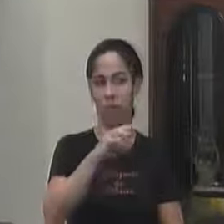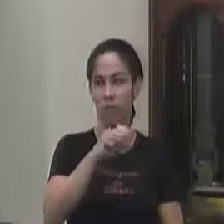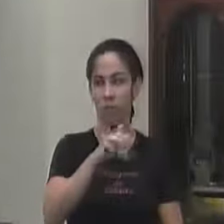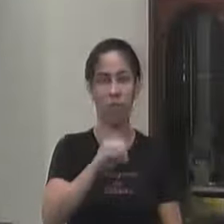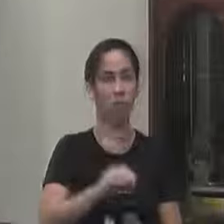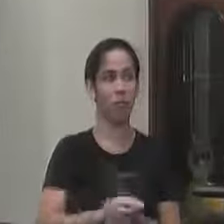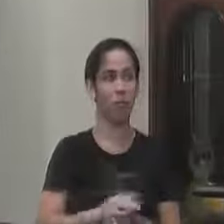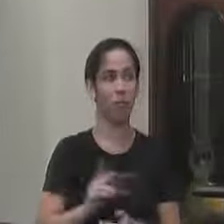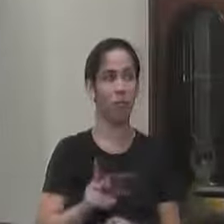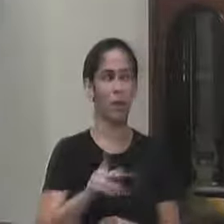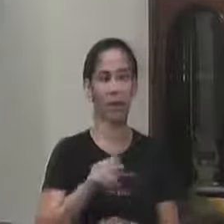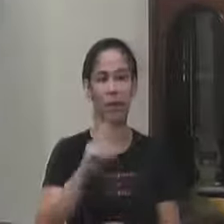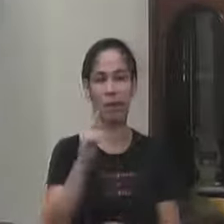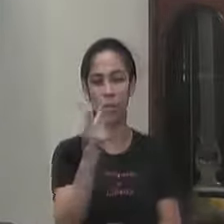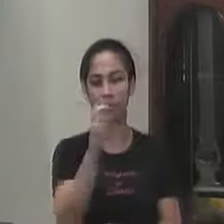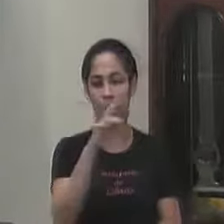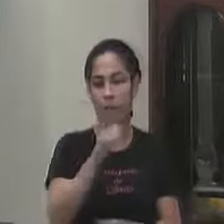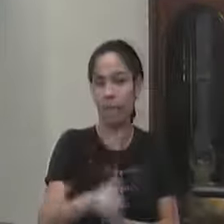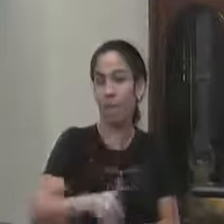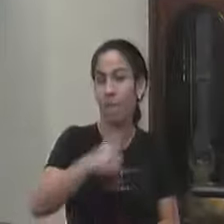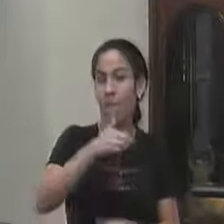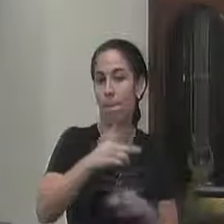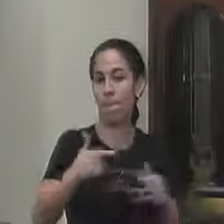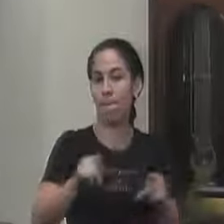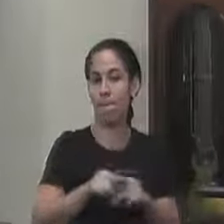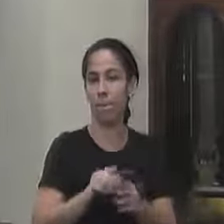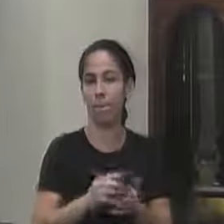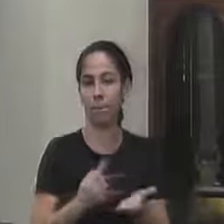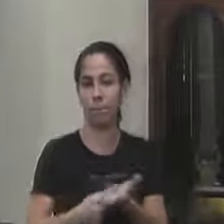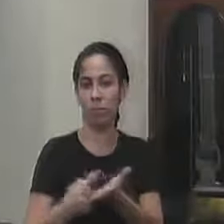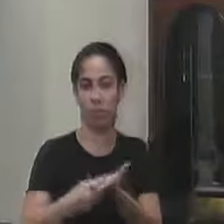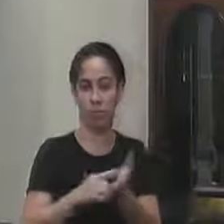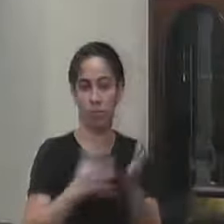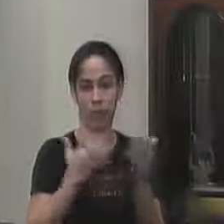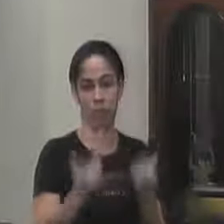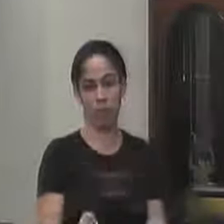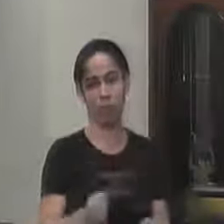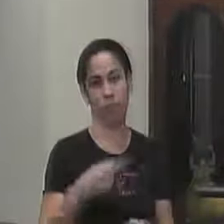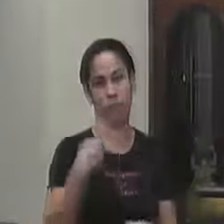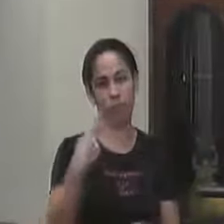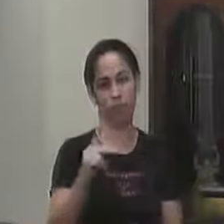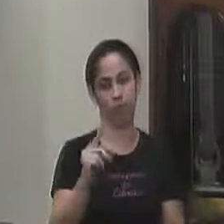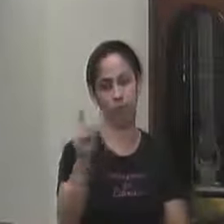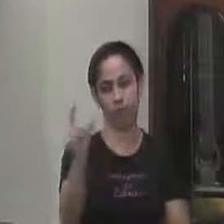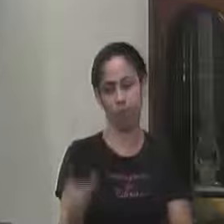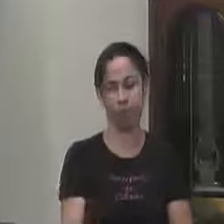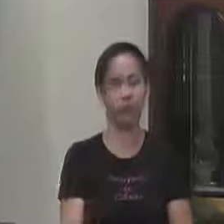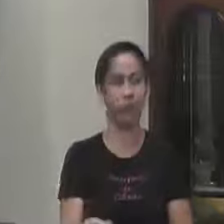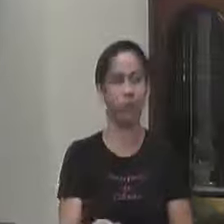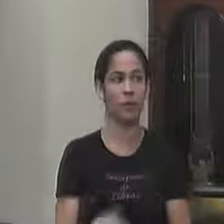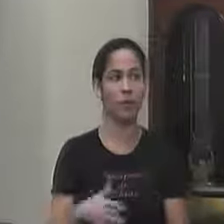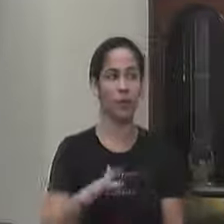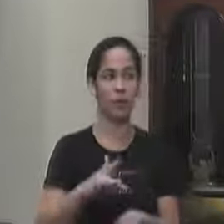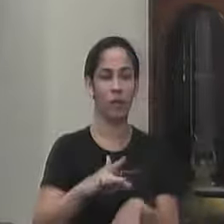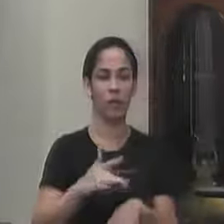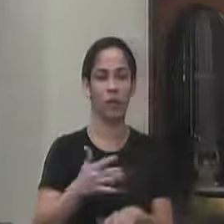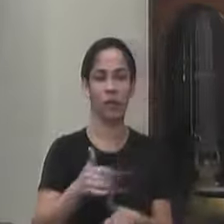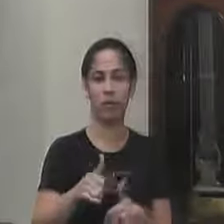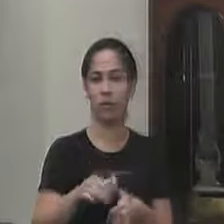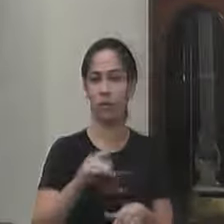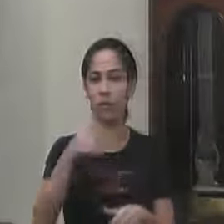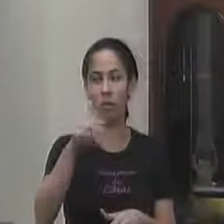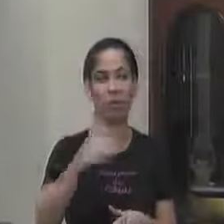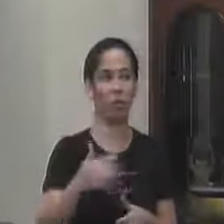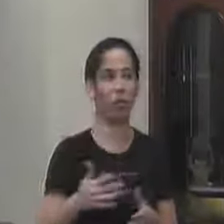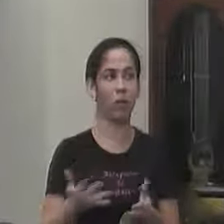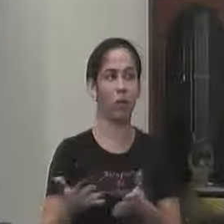eu procuro honrar da melhor maneira possível o compromisso que eu assumi com ele eu já estava em outro estágio e ele me fez